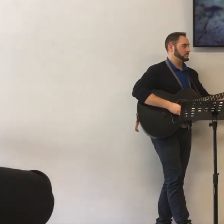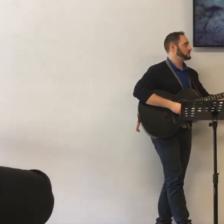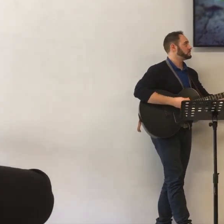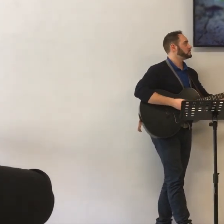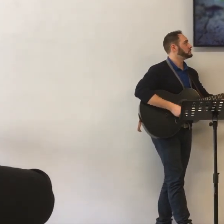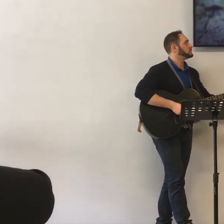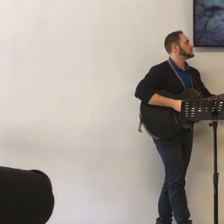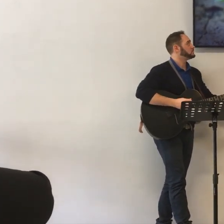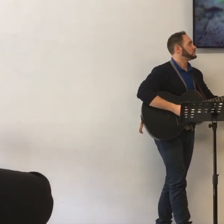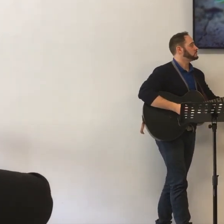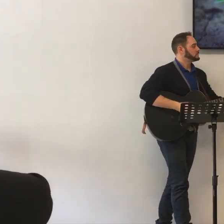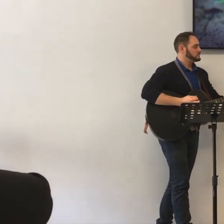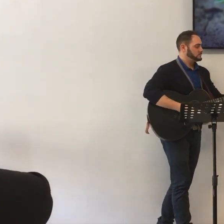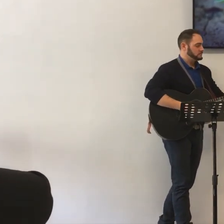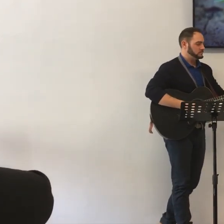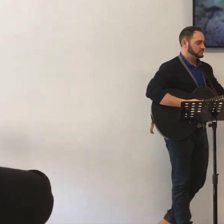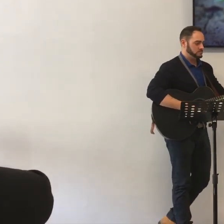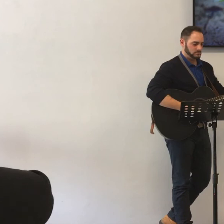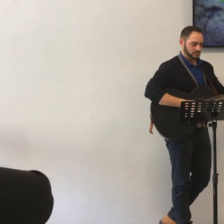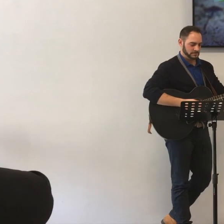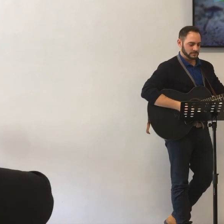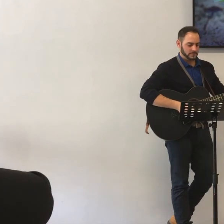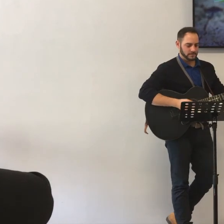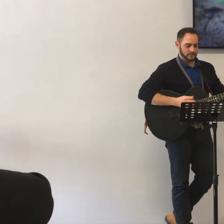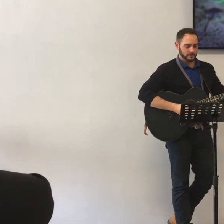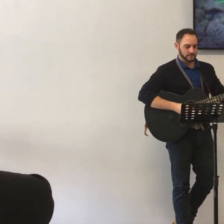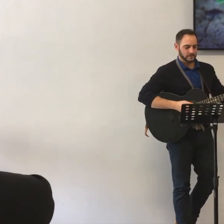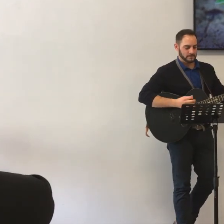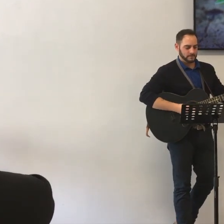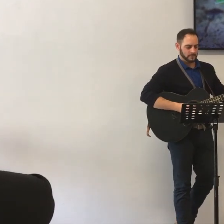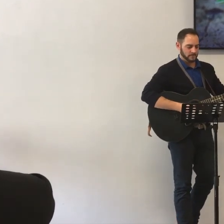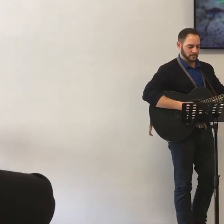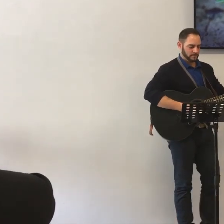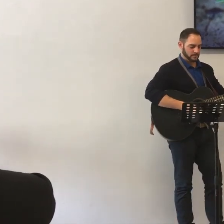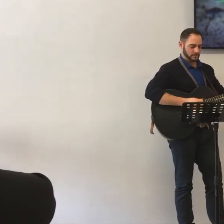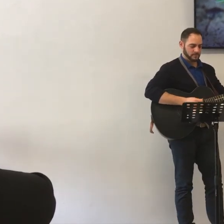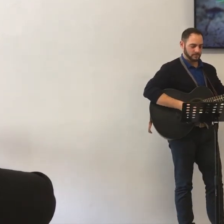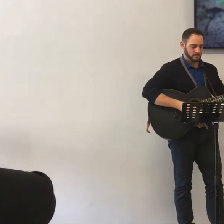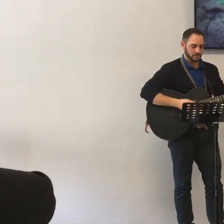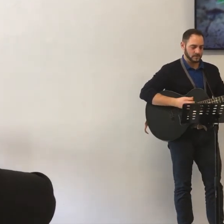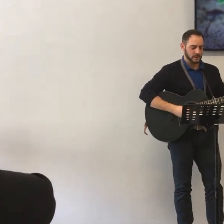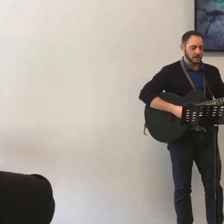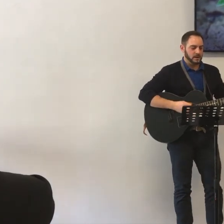della tiglia di